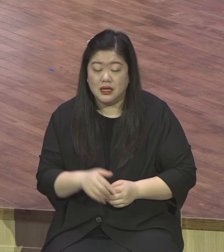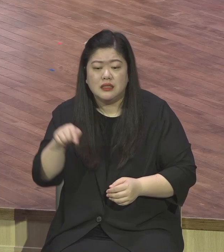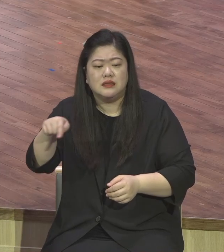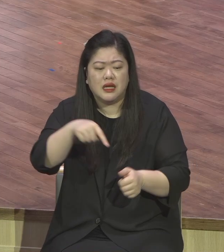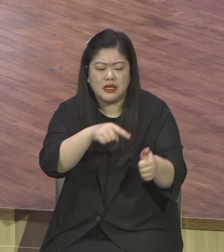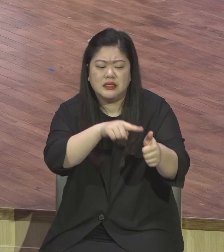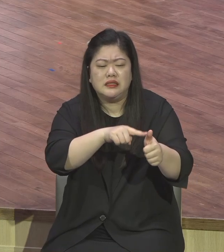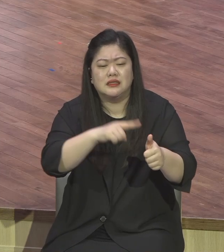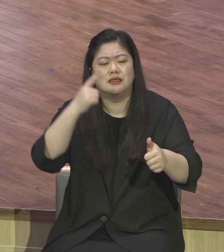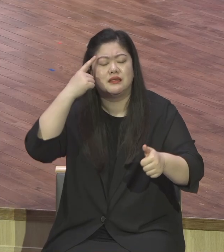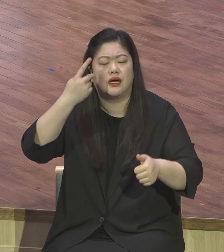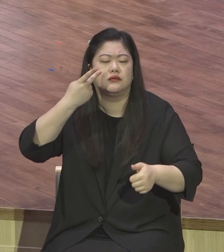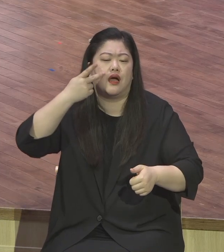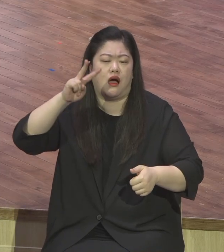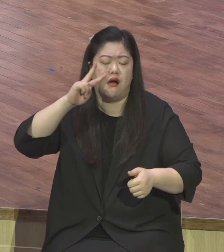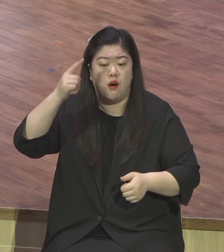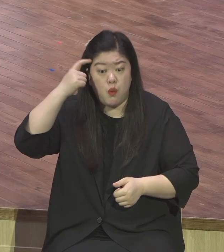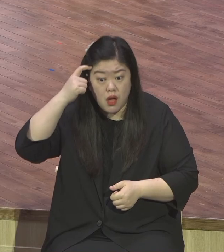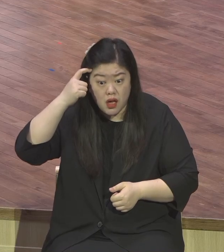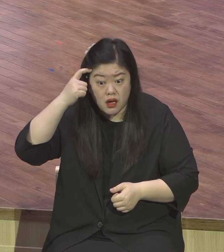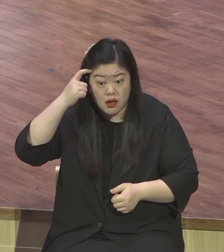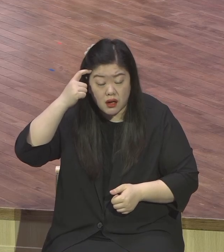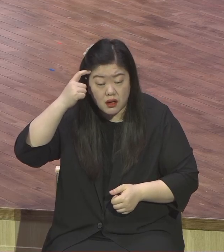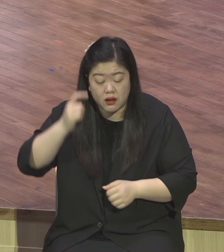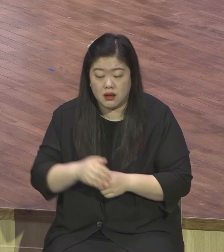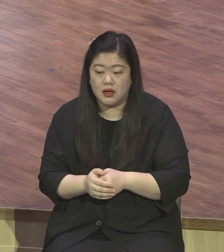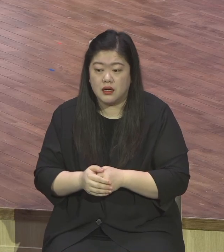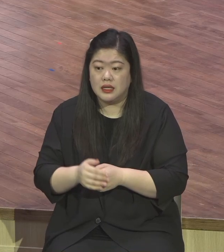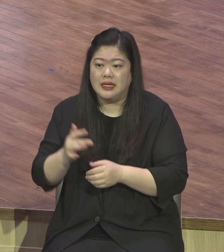영적 본질을 널친 결정적인 실수예요.